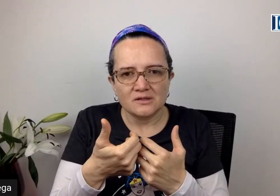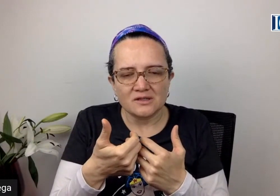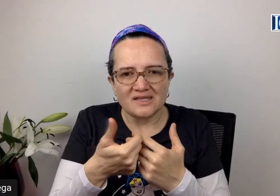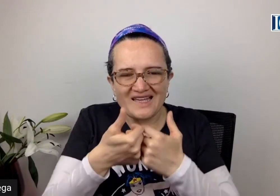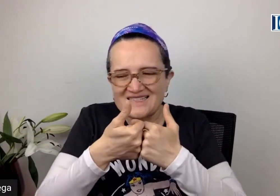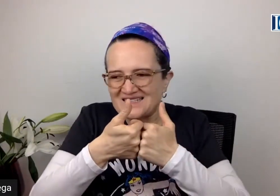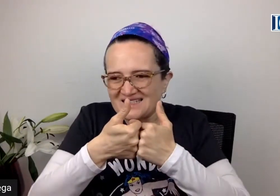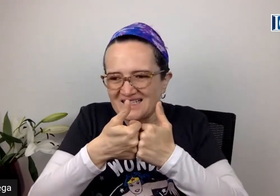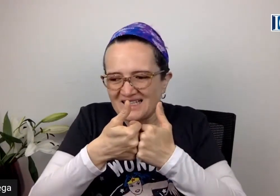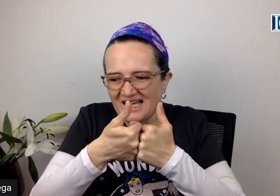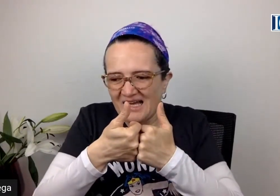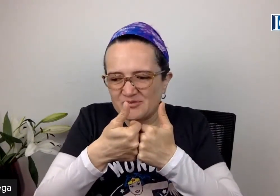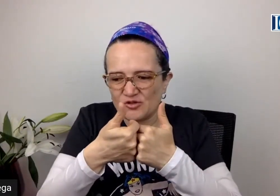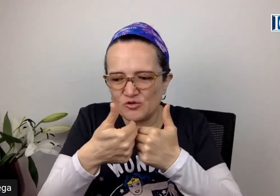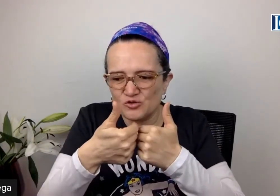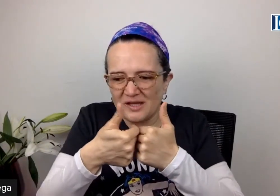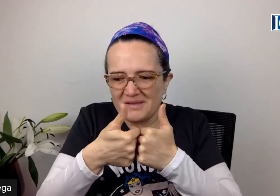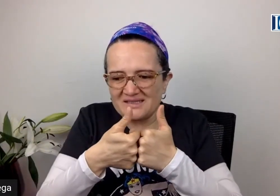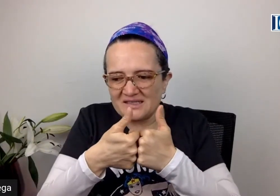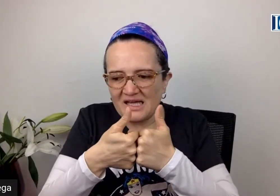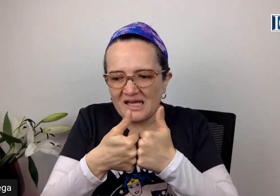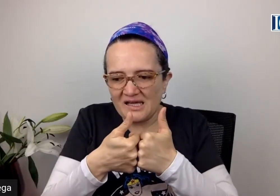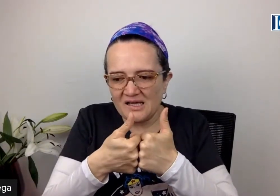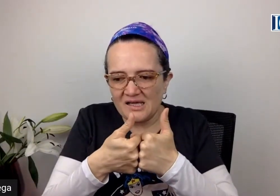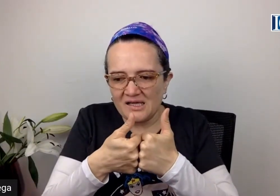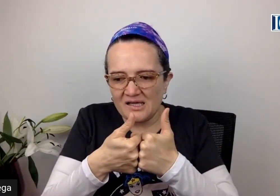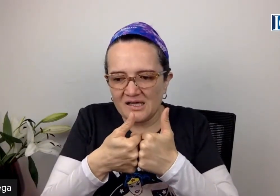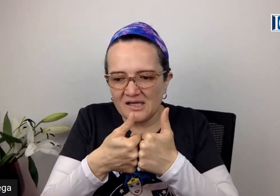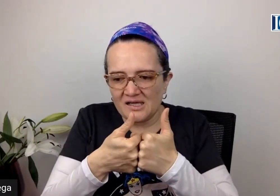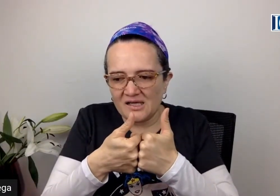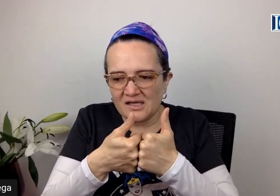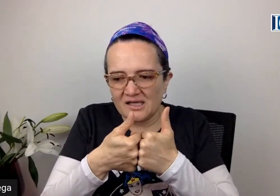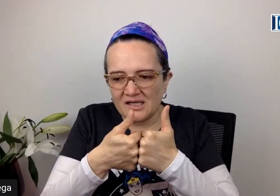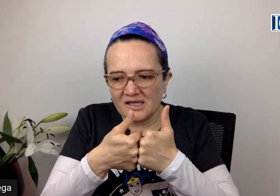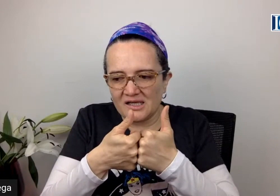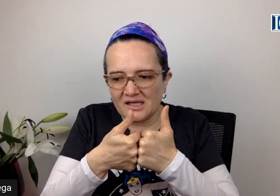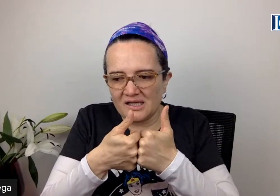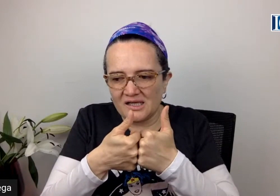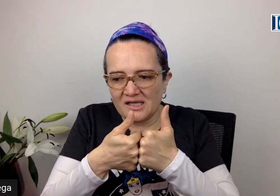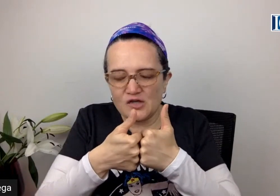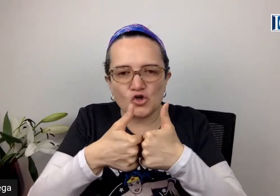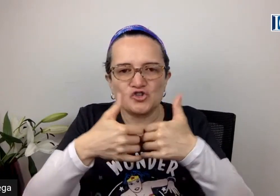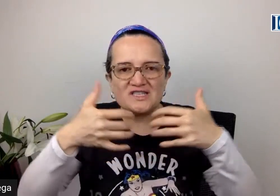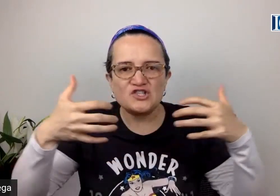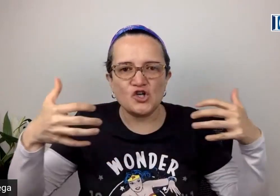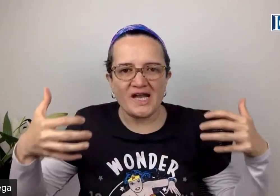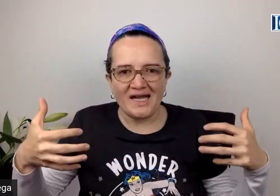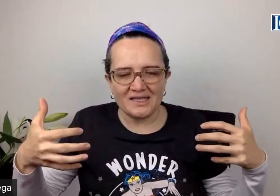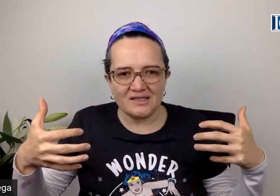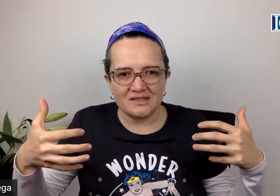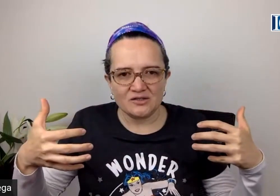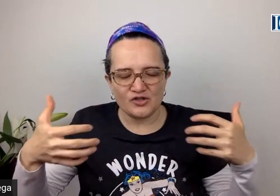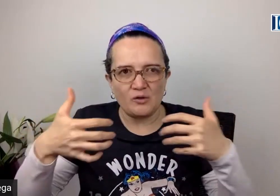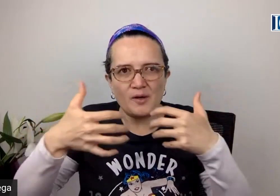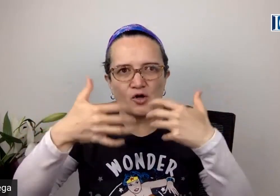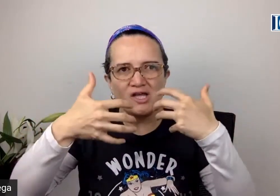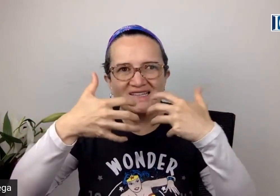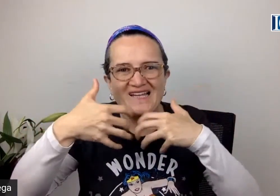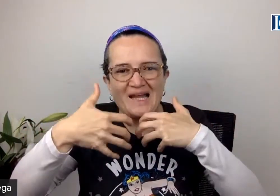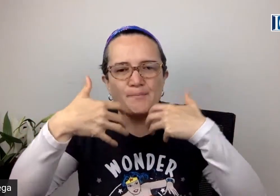que es absolutamente incondicional, o sea, o mejor, tiene la